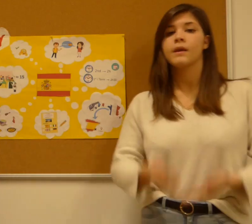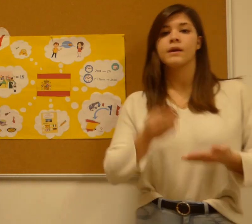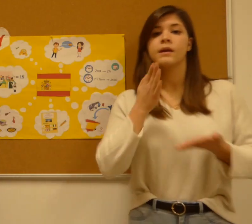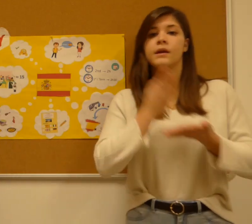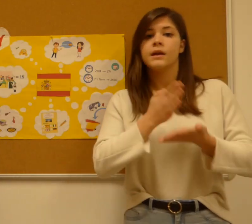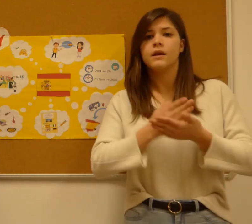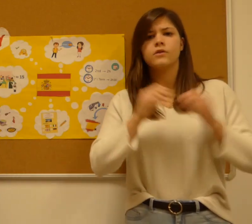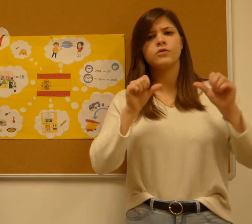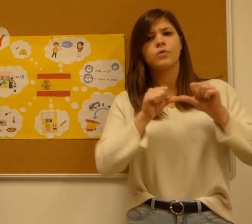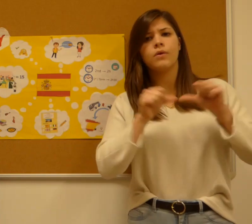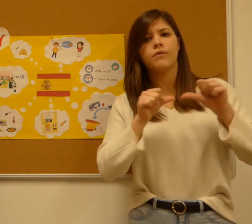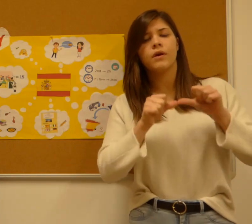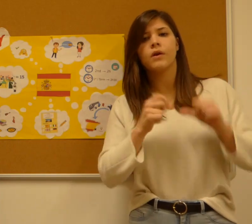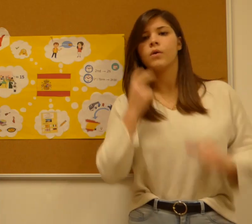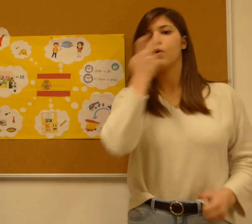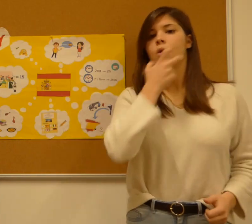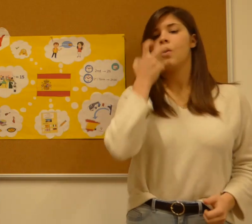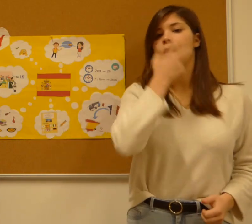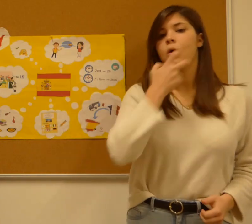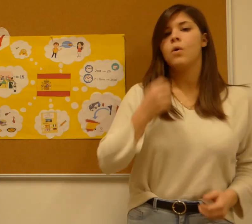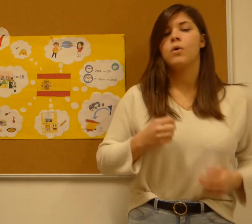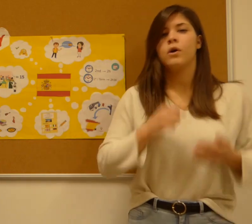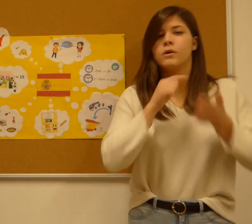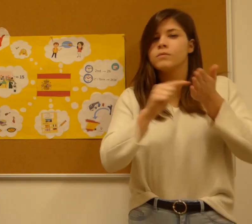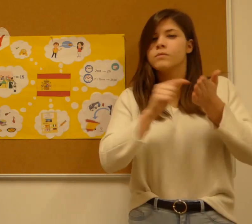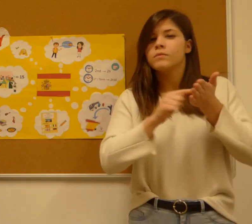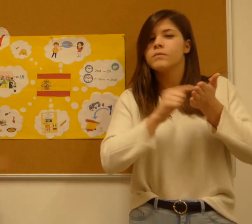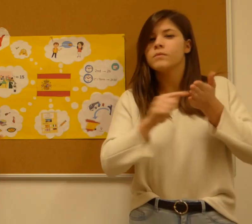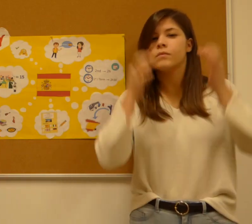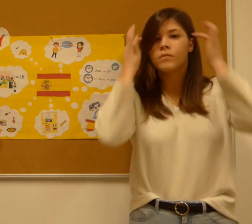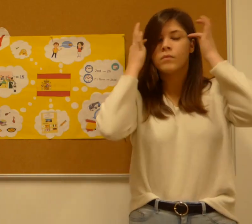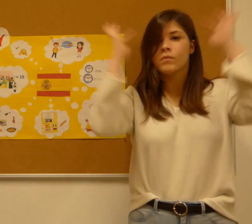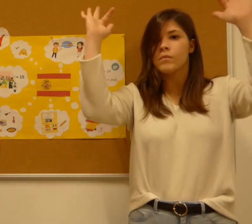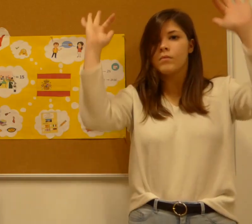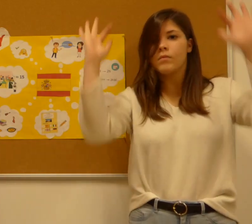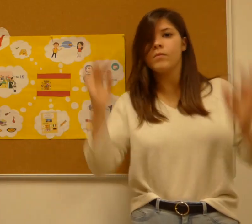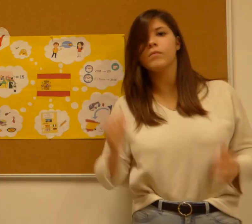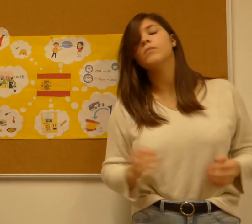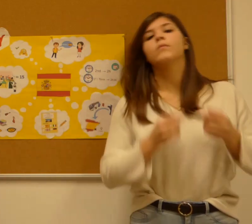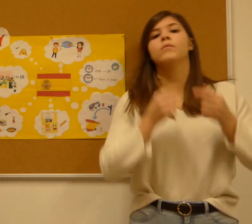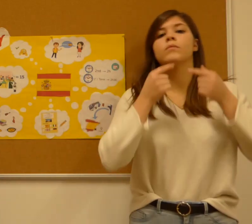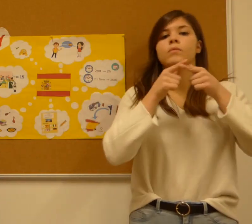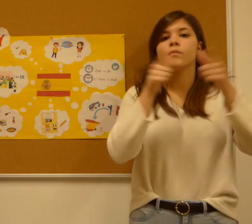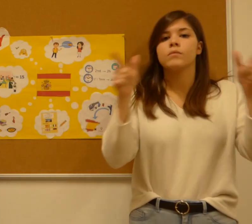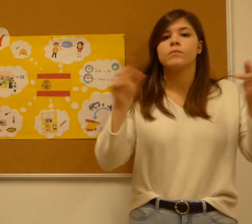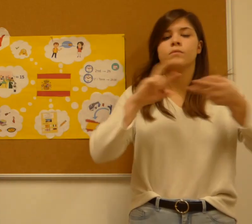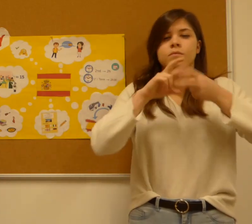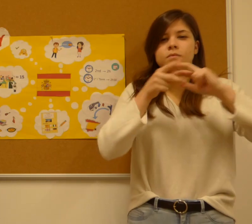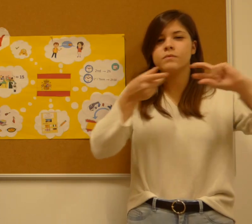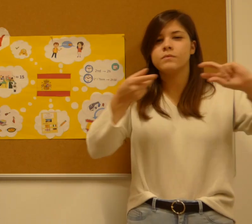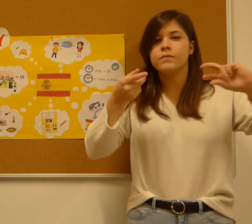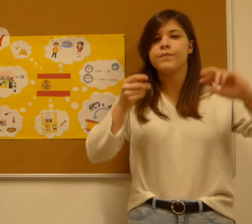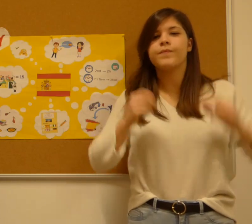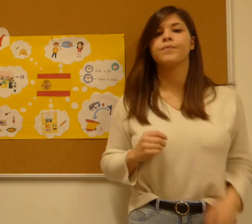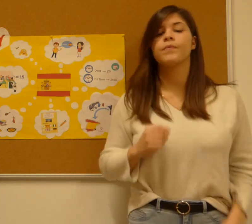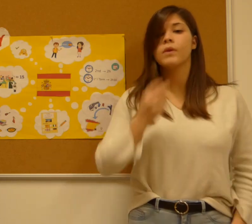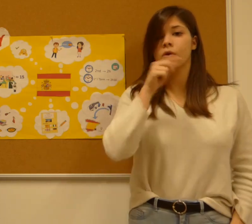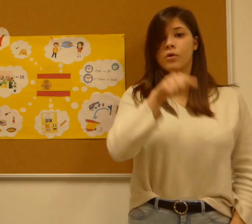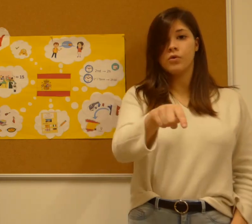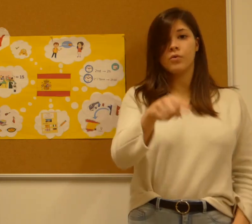En cours, nous faisons beaucoup d'orale. On étudie la civilisation ainsi que la grammaire et la conjugaison. Vous allez voir, on a